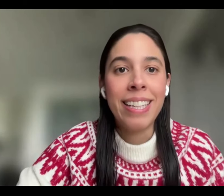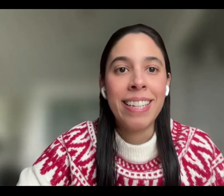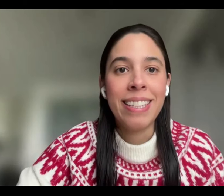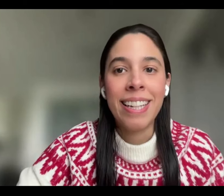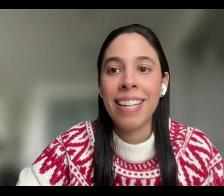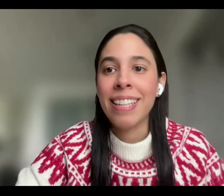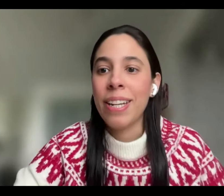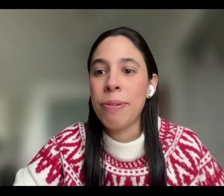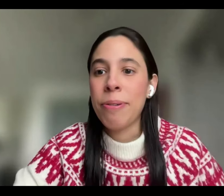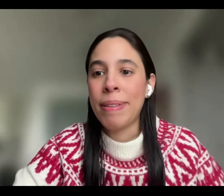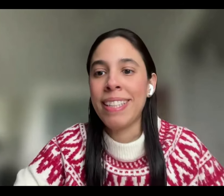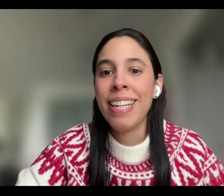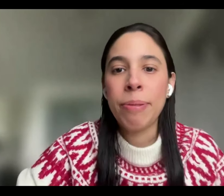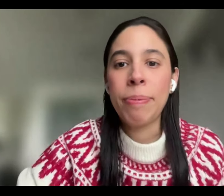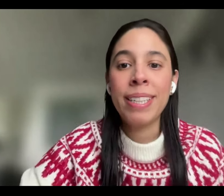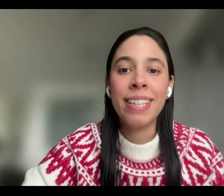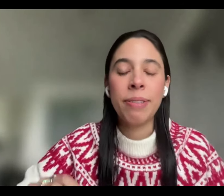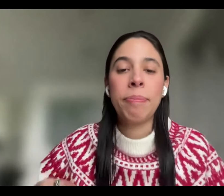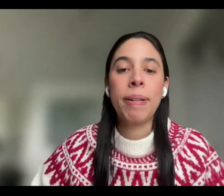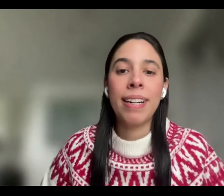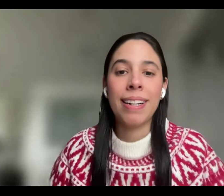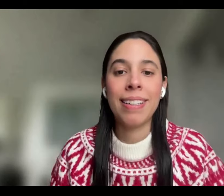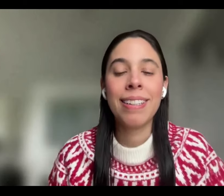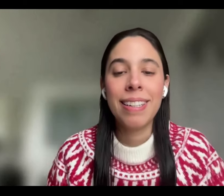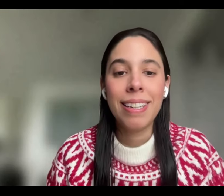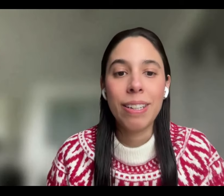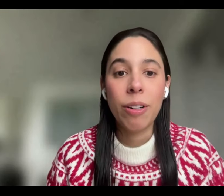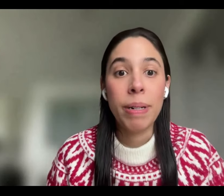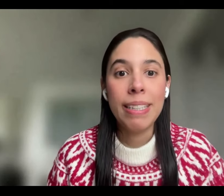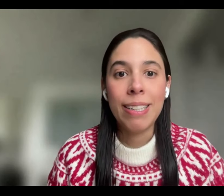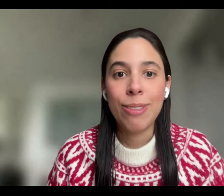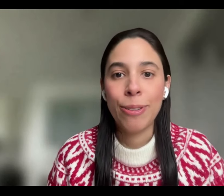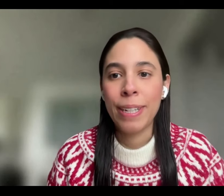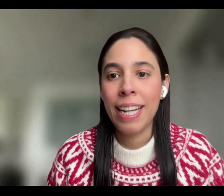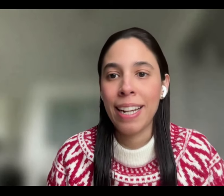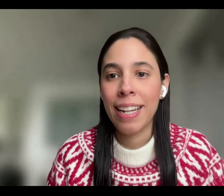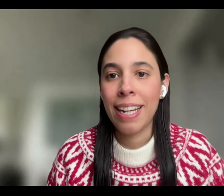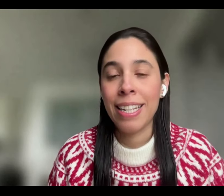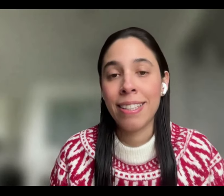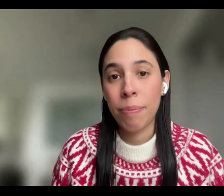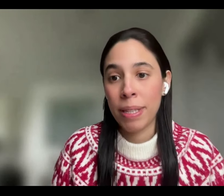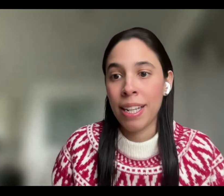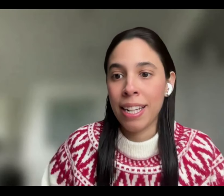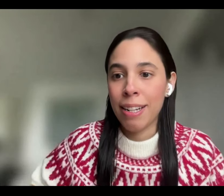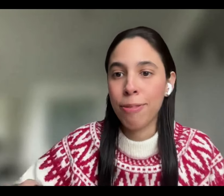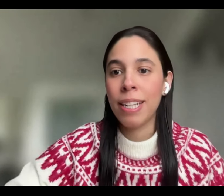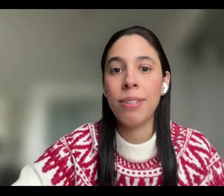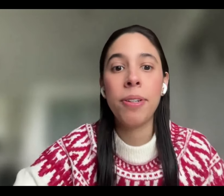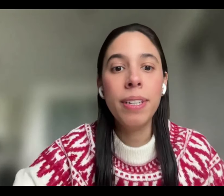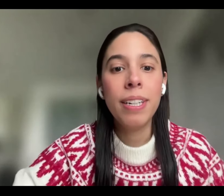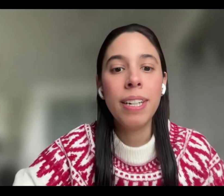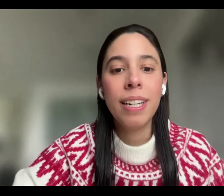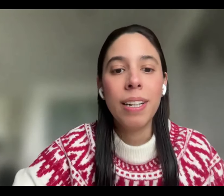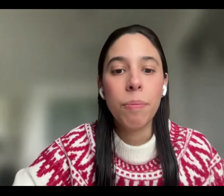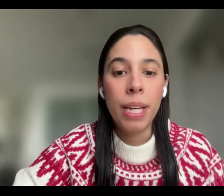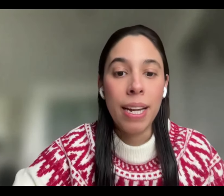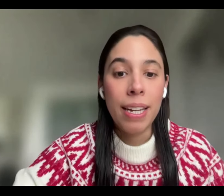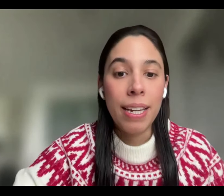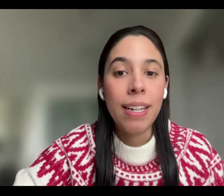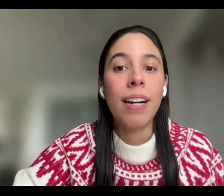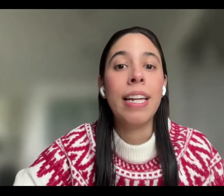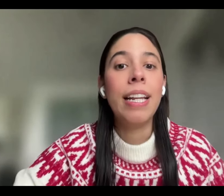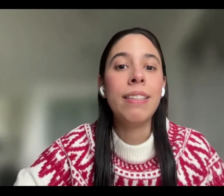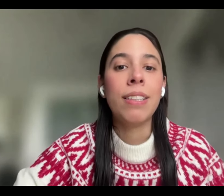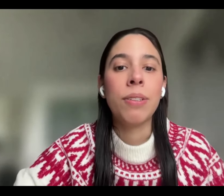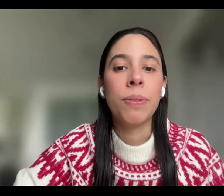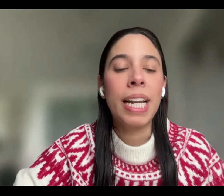Alejandra, te dejé un mensajito por interno para conversar sobre el intérprete y la fundación. Voy a